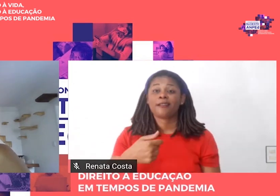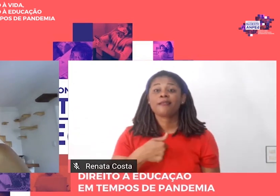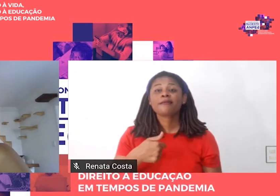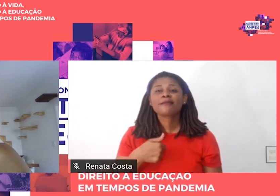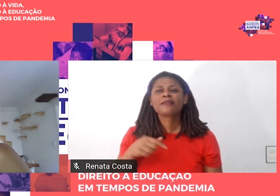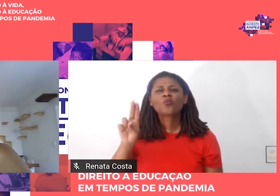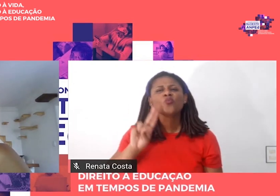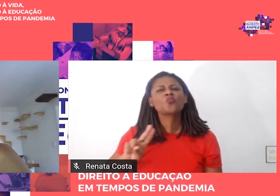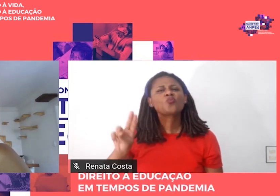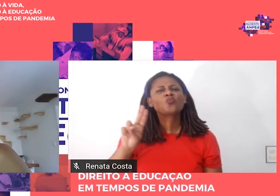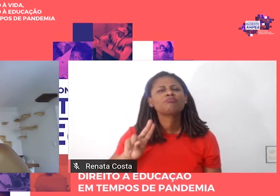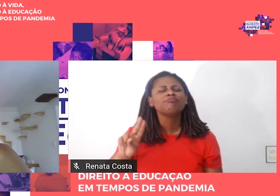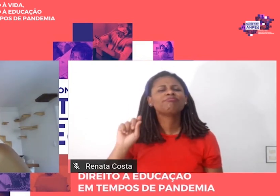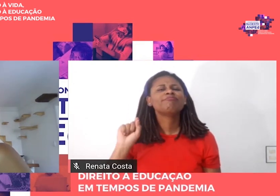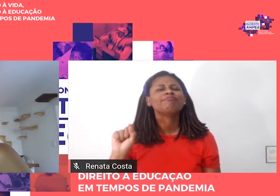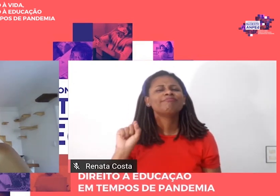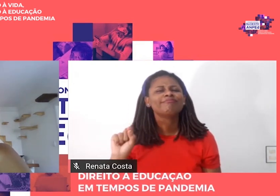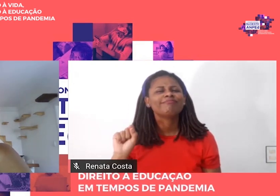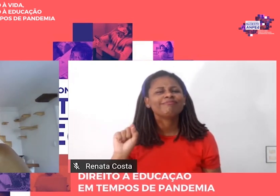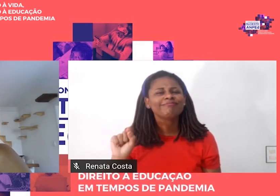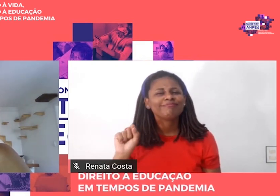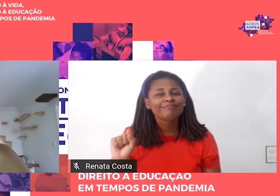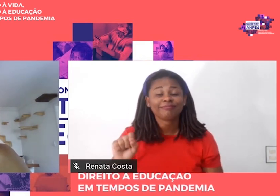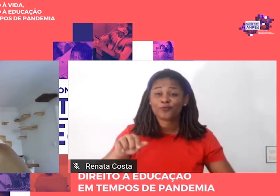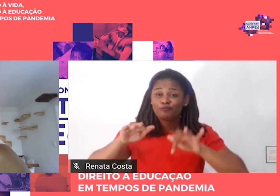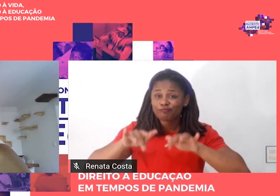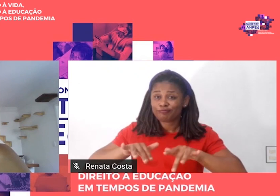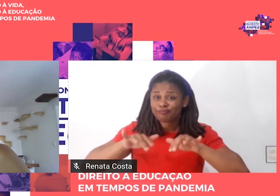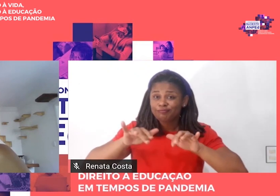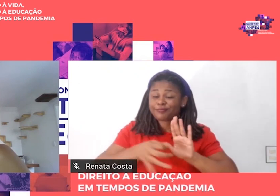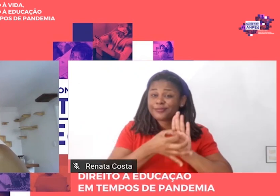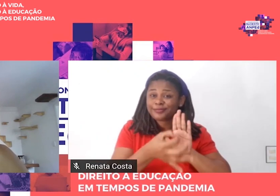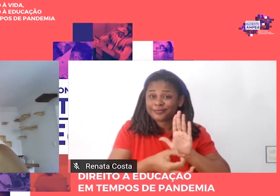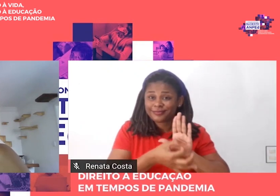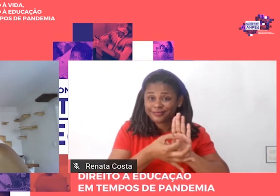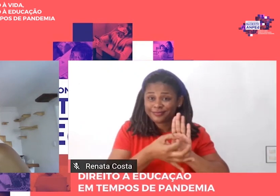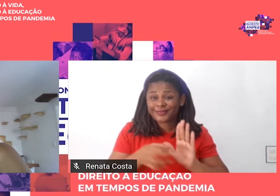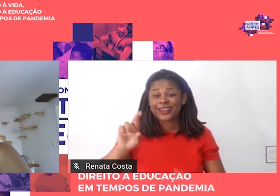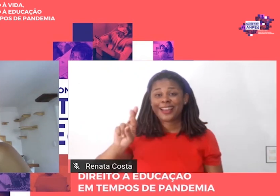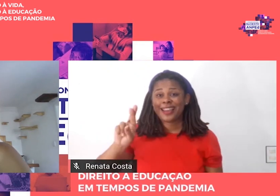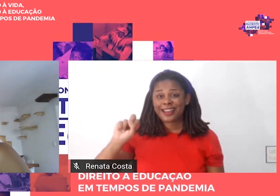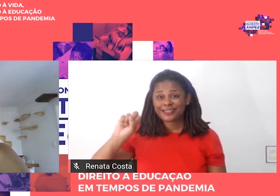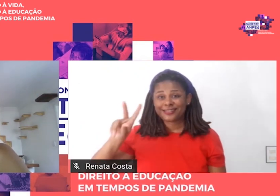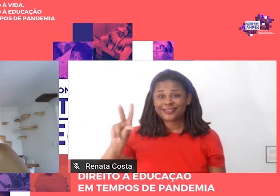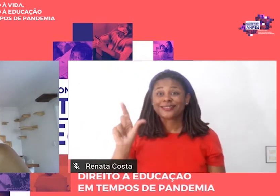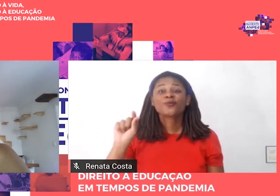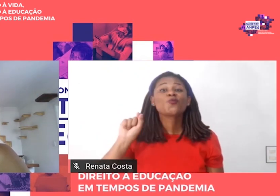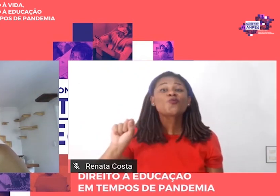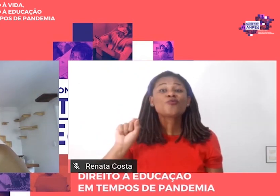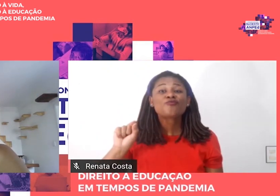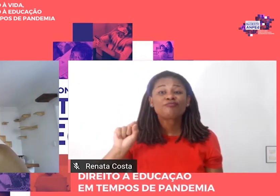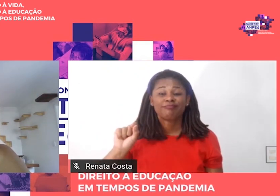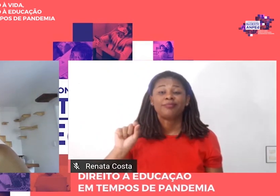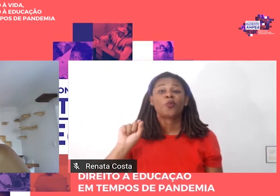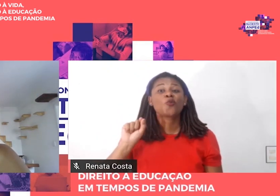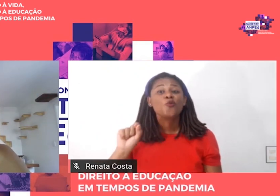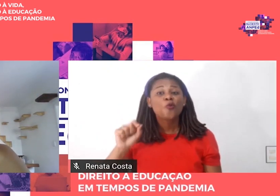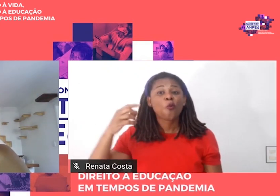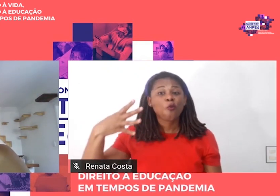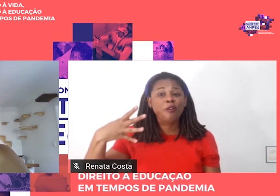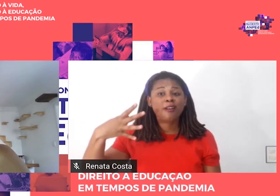resenha a 43ª edição na qual o autor